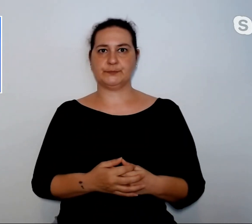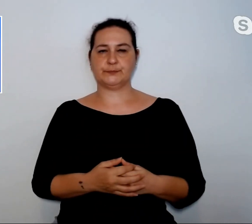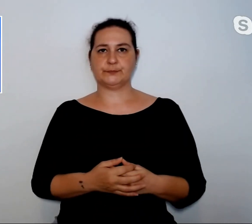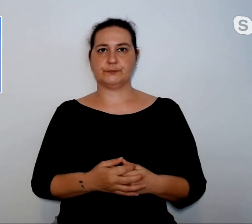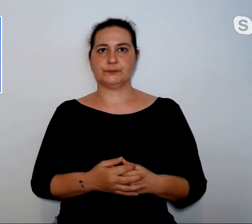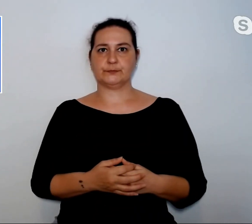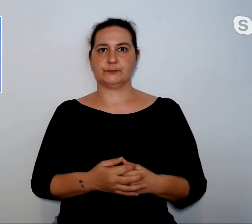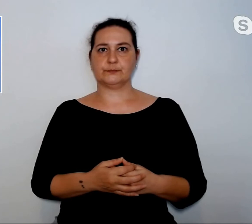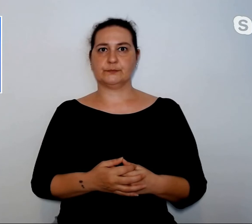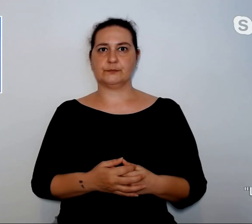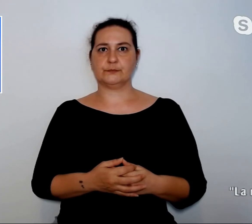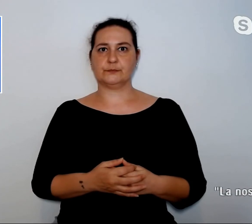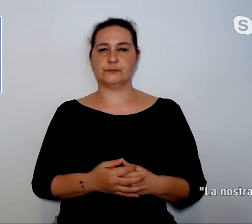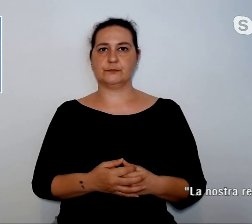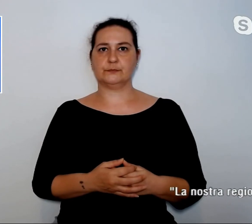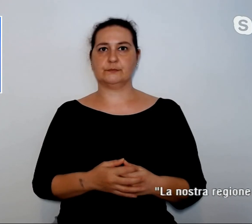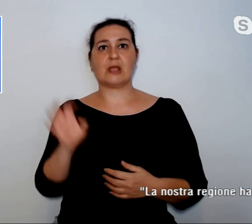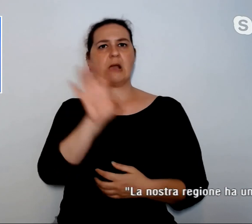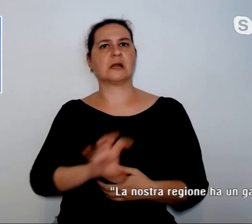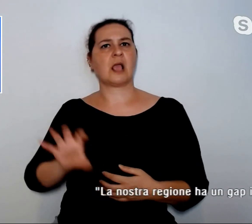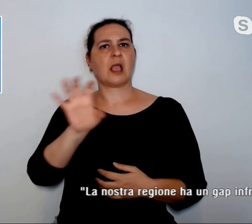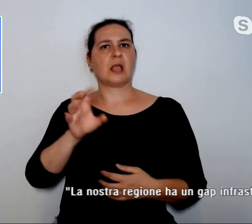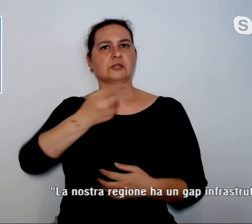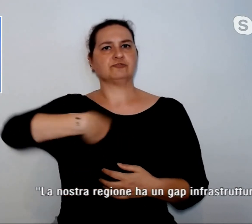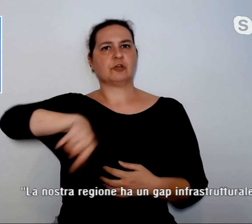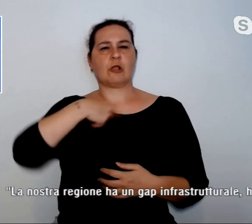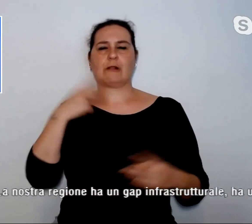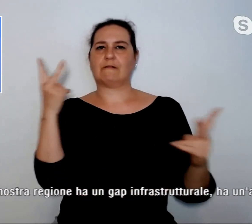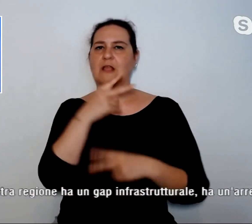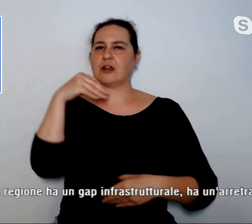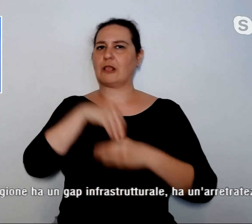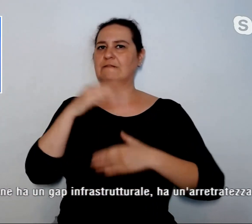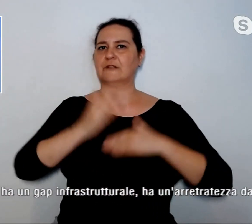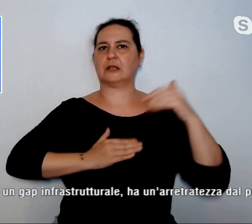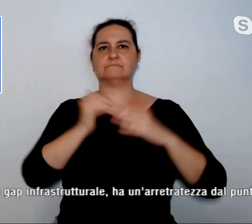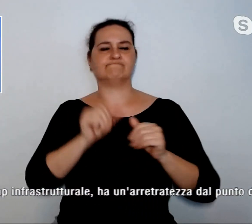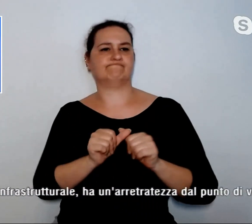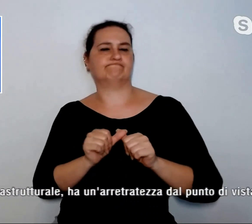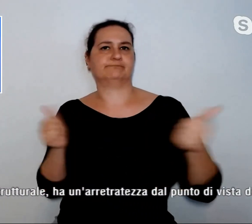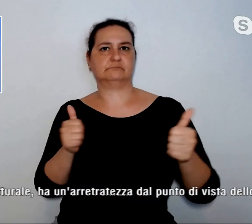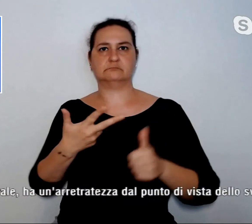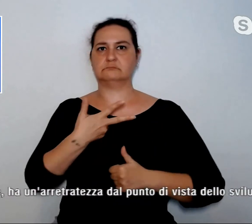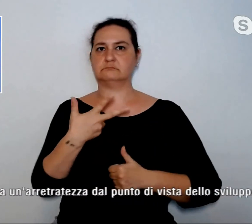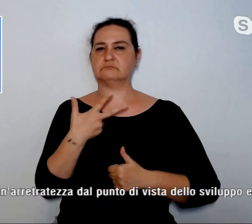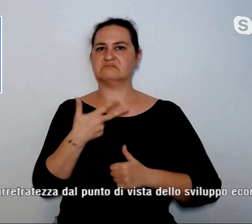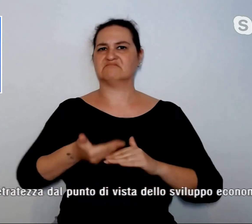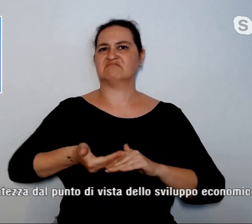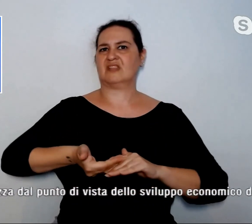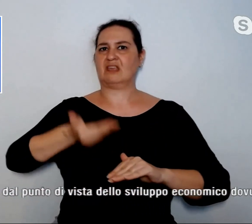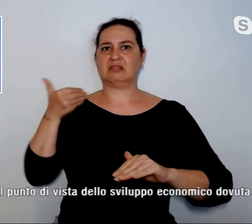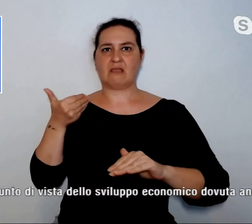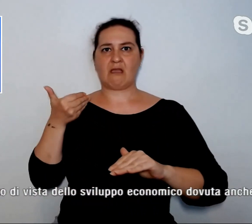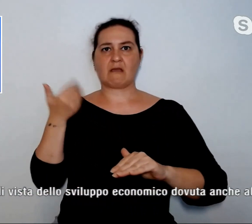La nostra Regione ha un gap infrastrutturale, ha una retratezza dal punto di vista dello sviluppo economico,